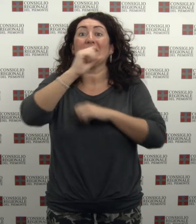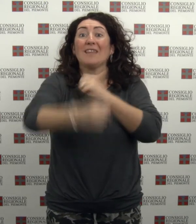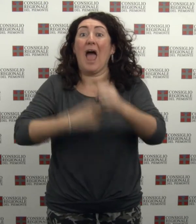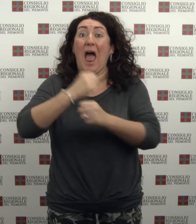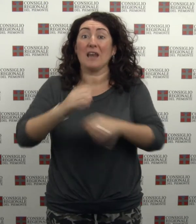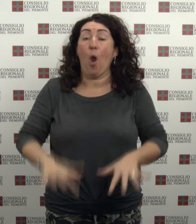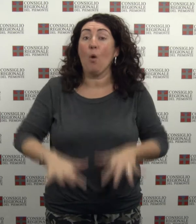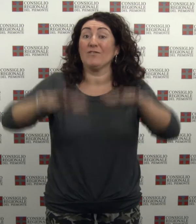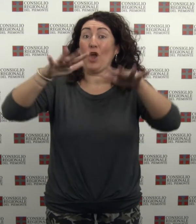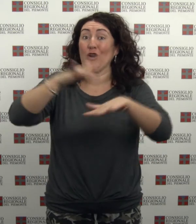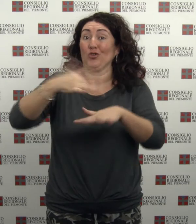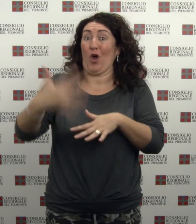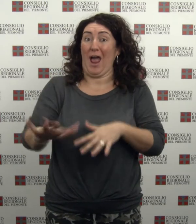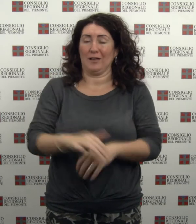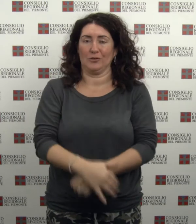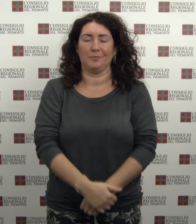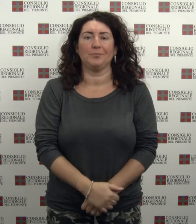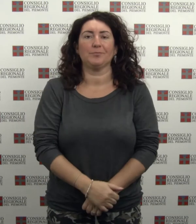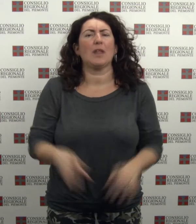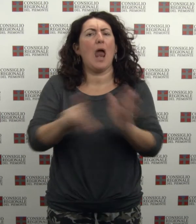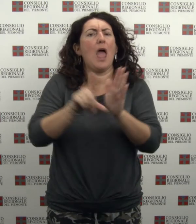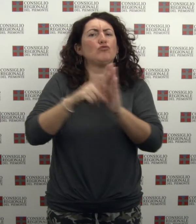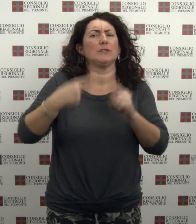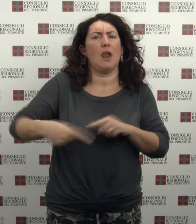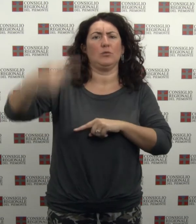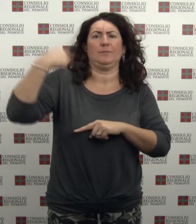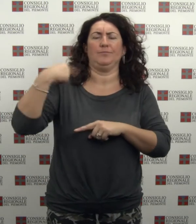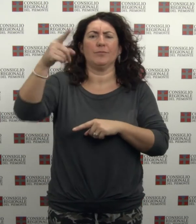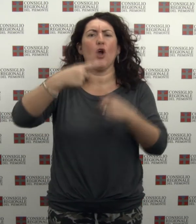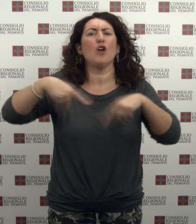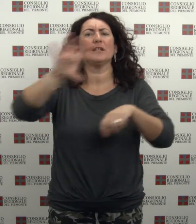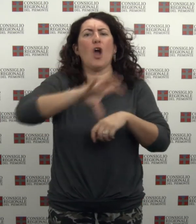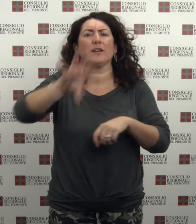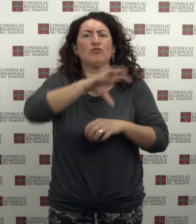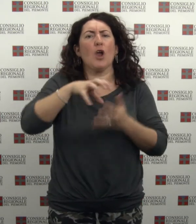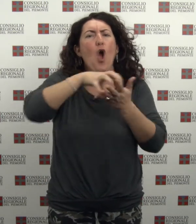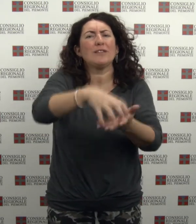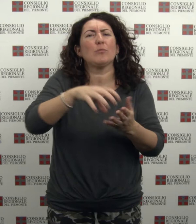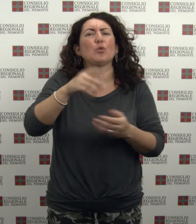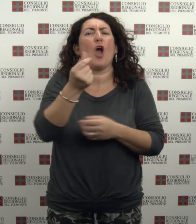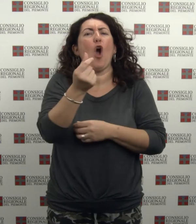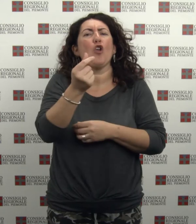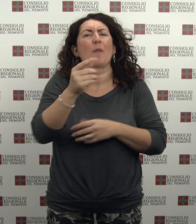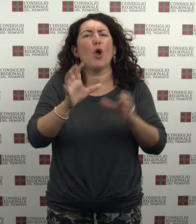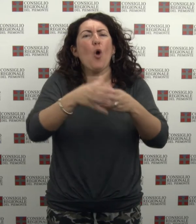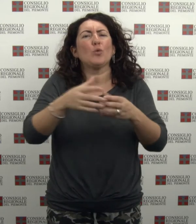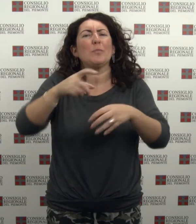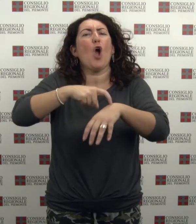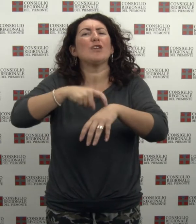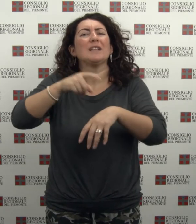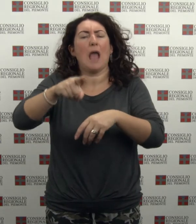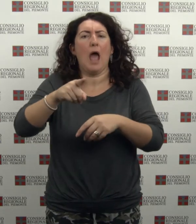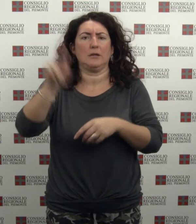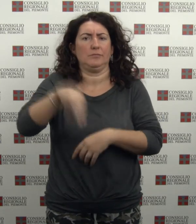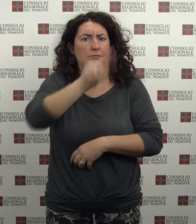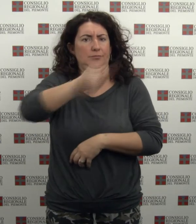Nella scorsa legislatura il consiglio regionale ha abolito il contributo economico ai gruppi consigliari Gli effetti positivi della decisione sono